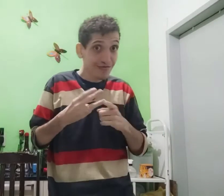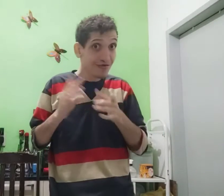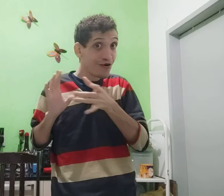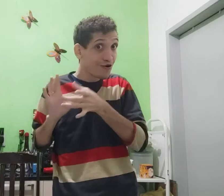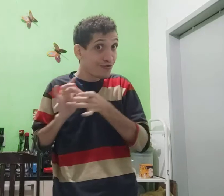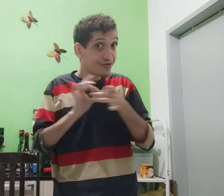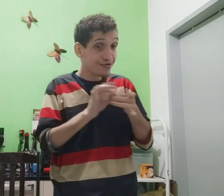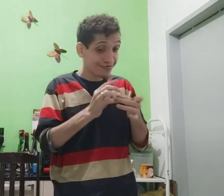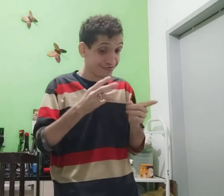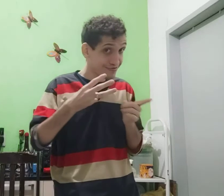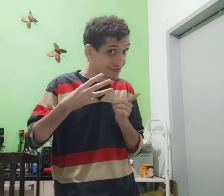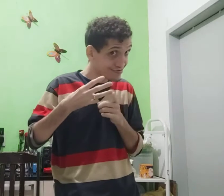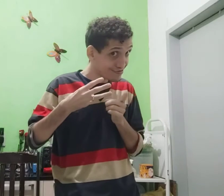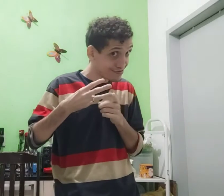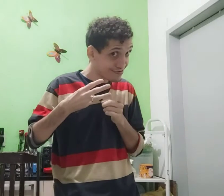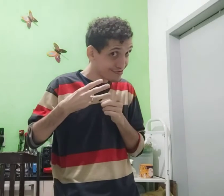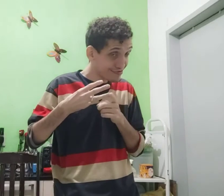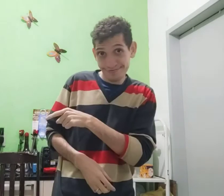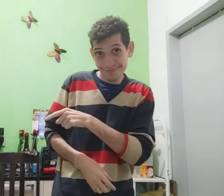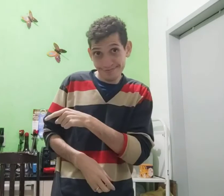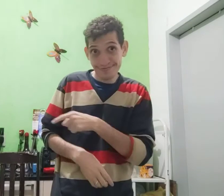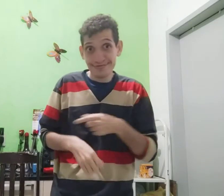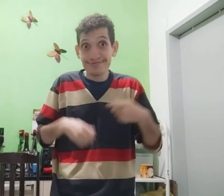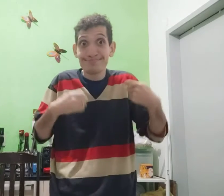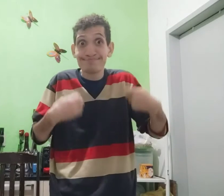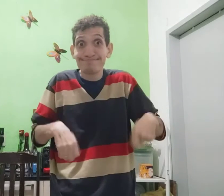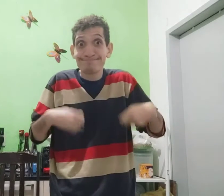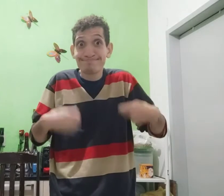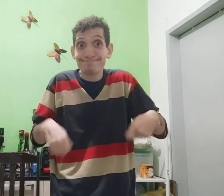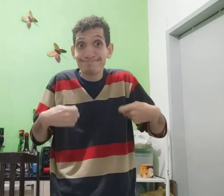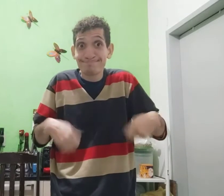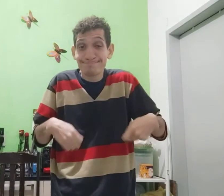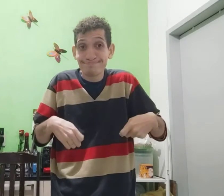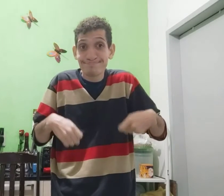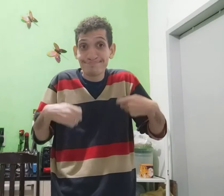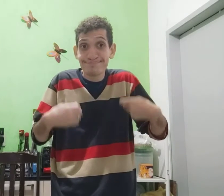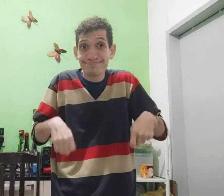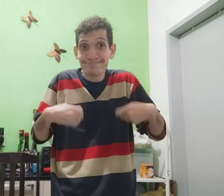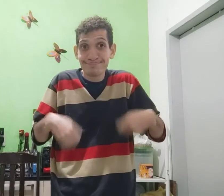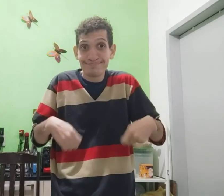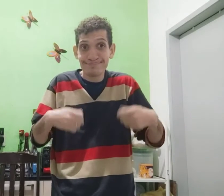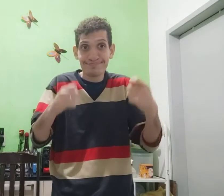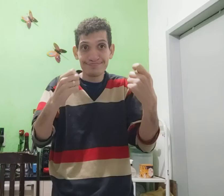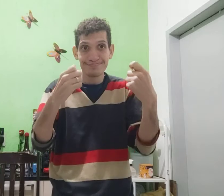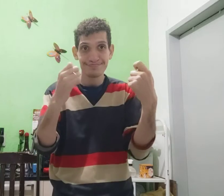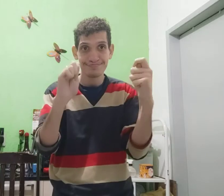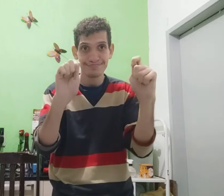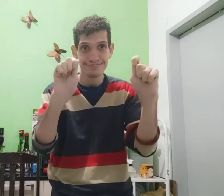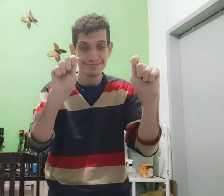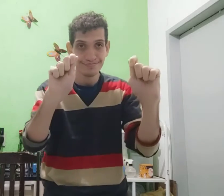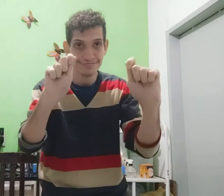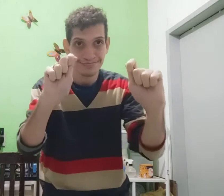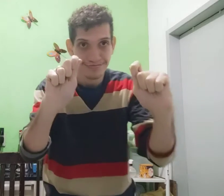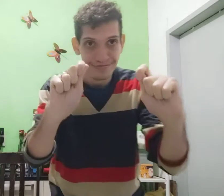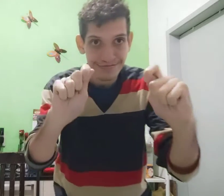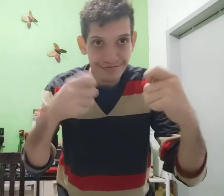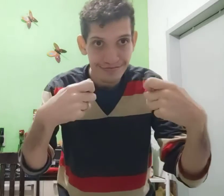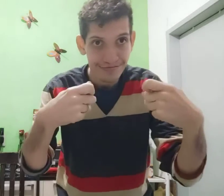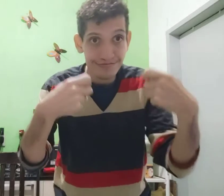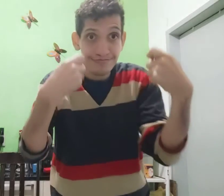O terceiro contexto Esse daqui Precisar Precisar As mãos assim,